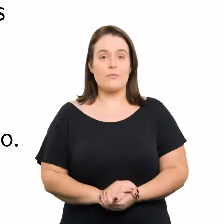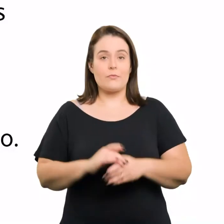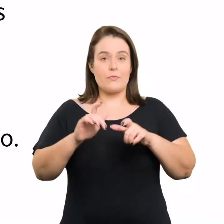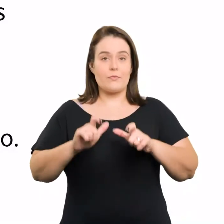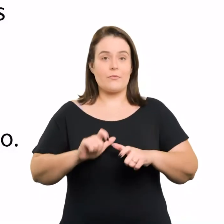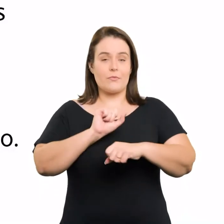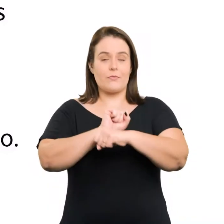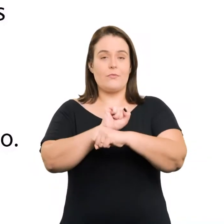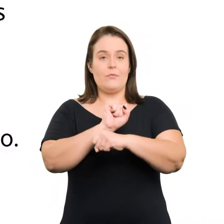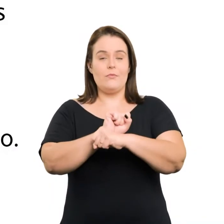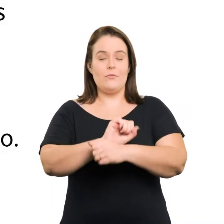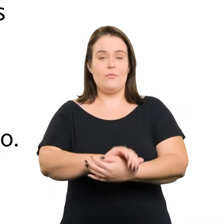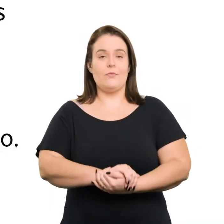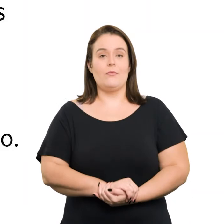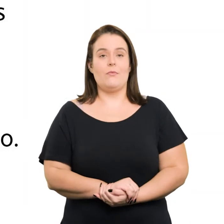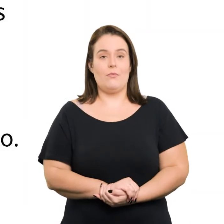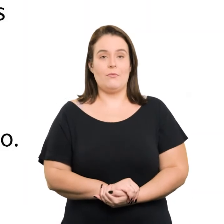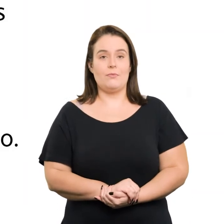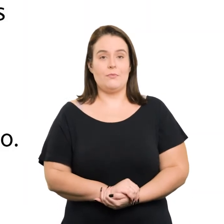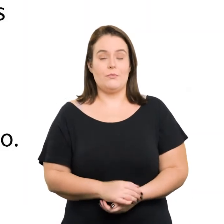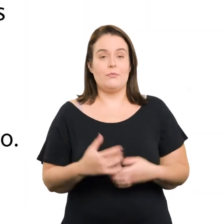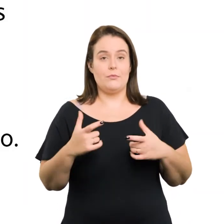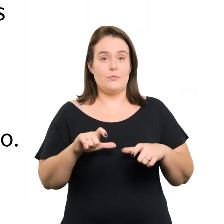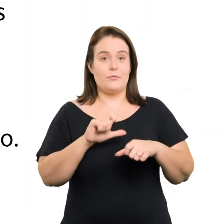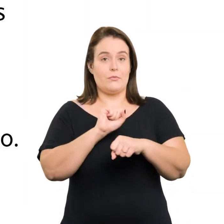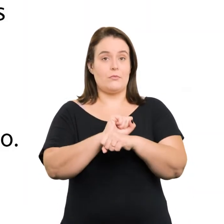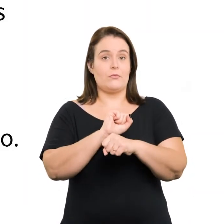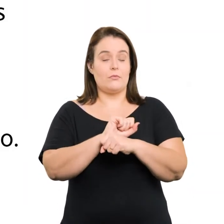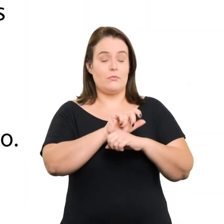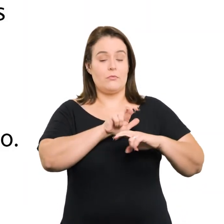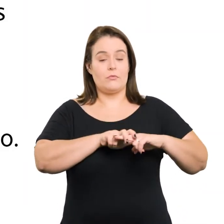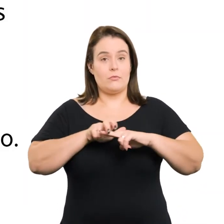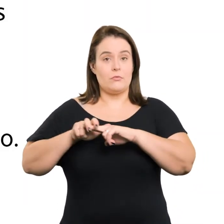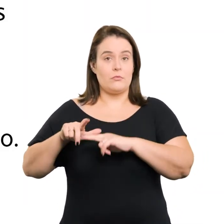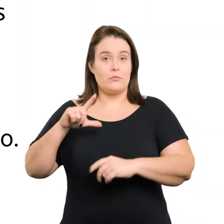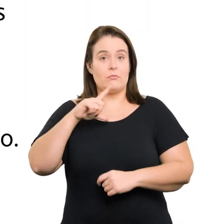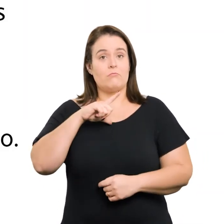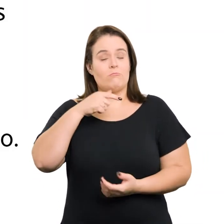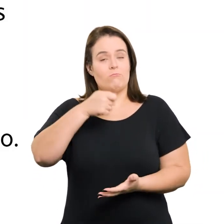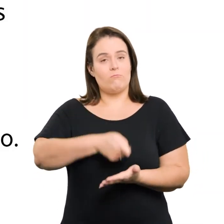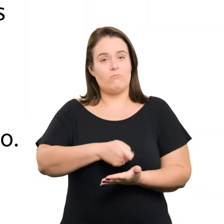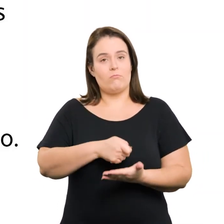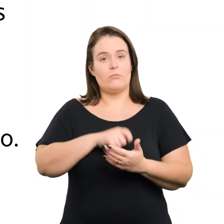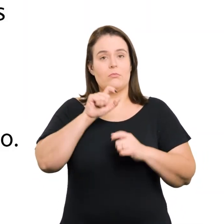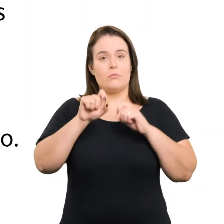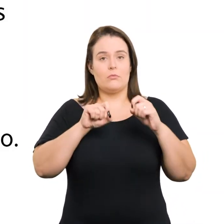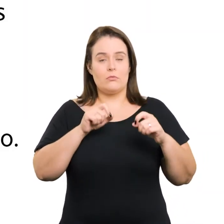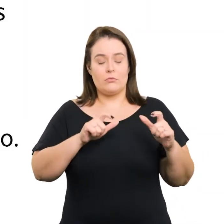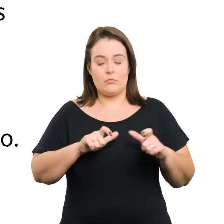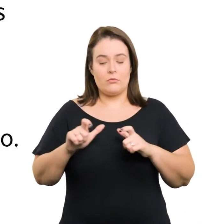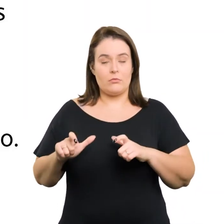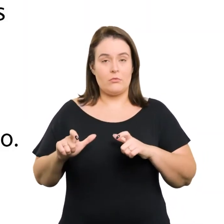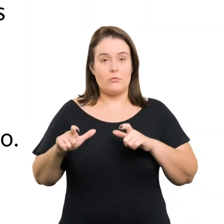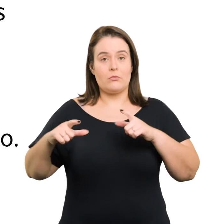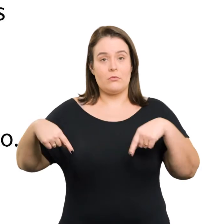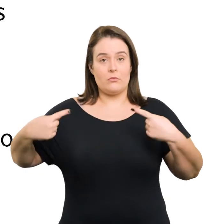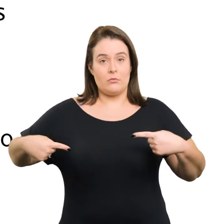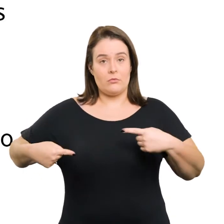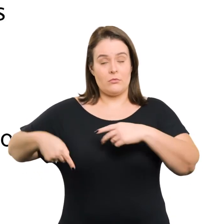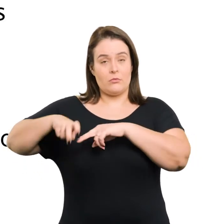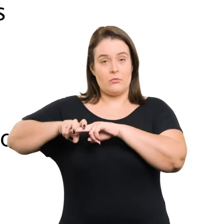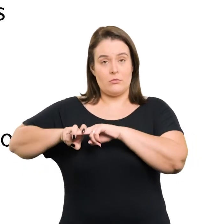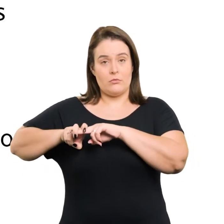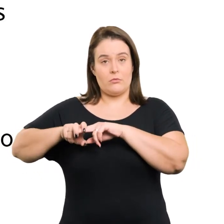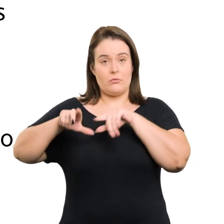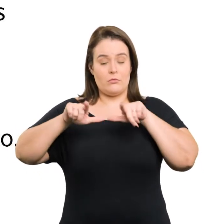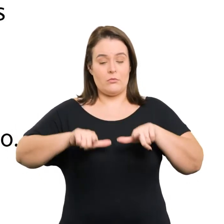Local de espera No local de espera que tem assentos É obrigatório ter espaços para cadeira de